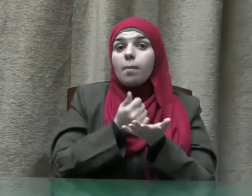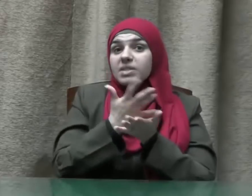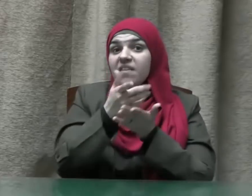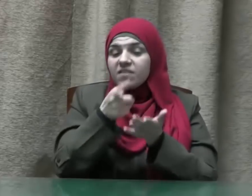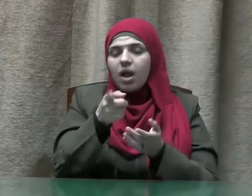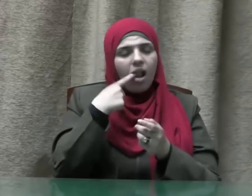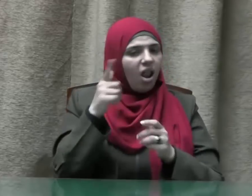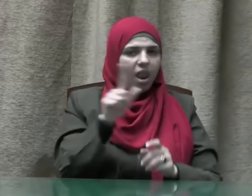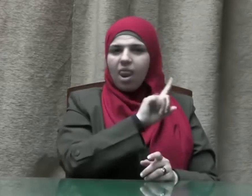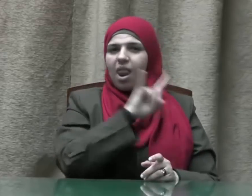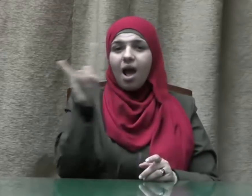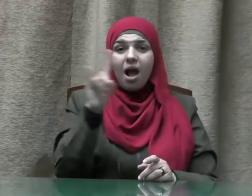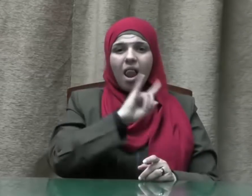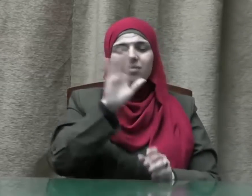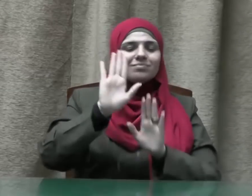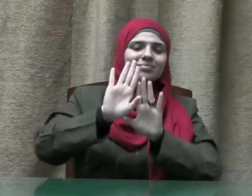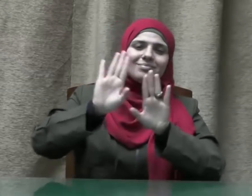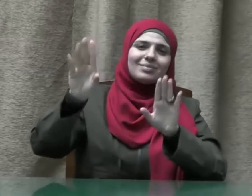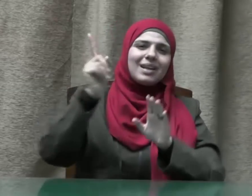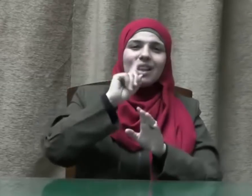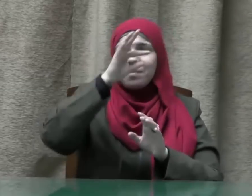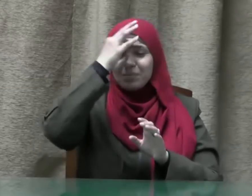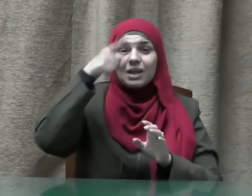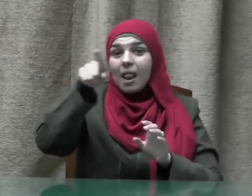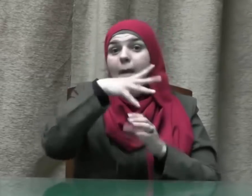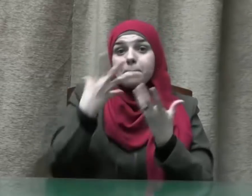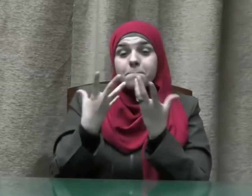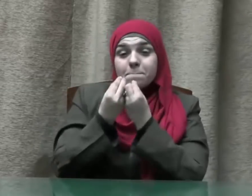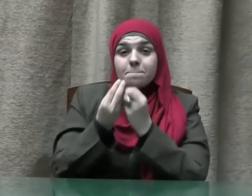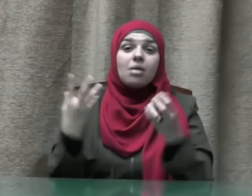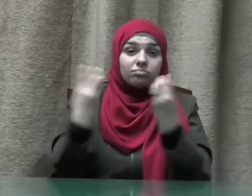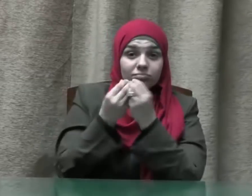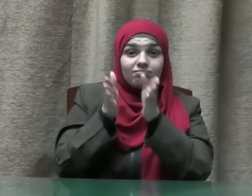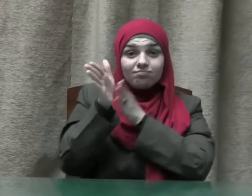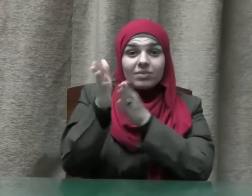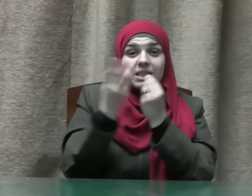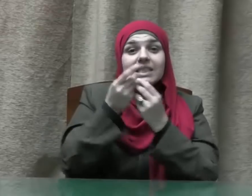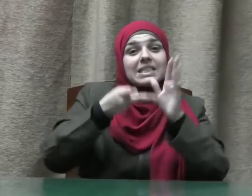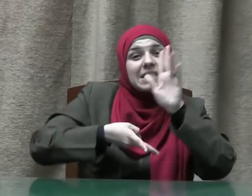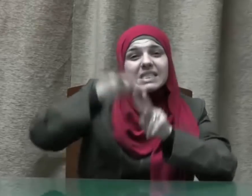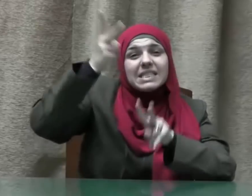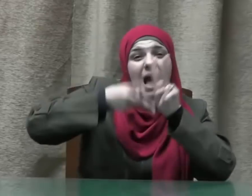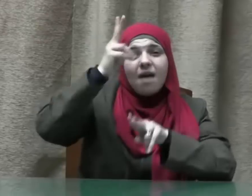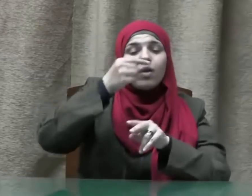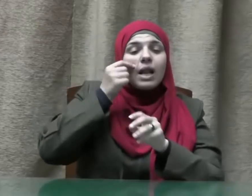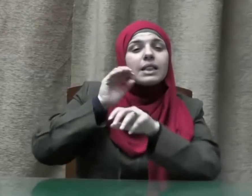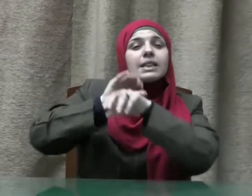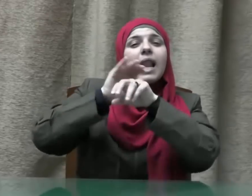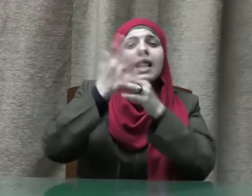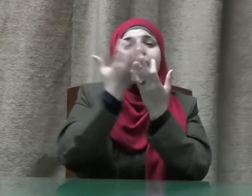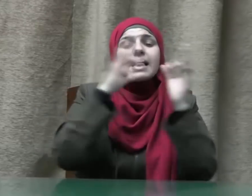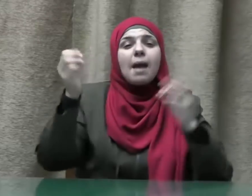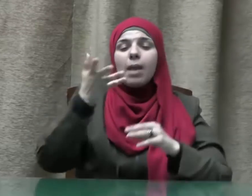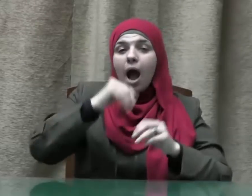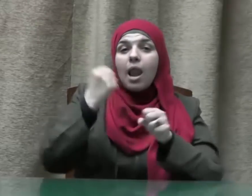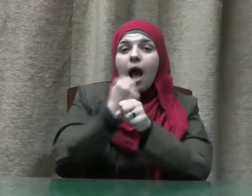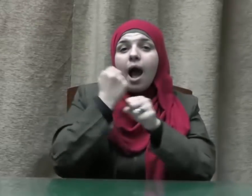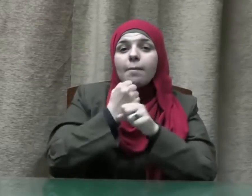قال فرفيقك في السفر الذي يستدل به على مكارم الأخلاق قال